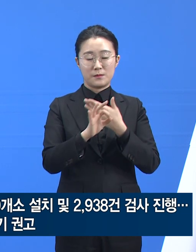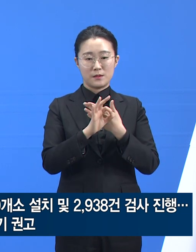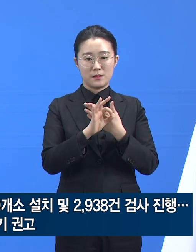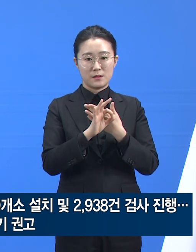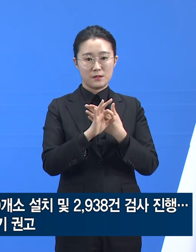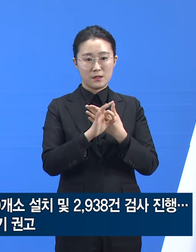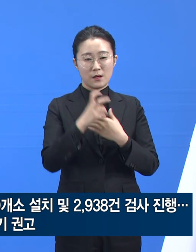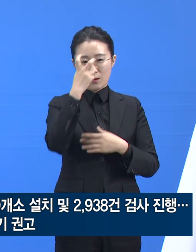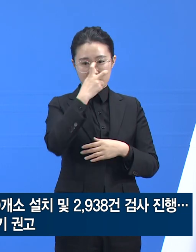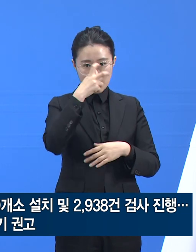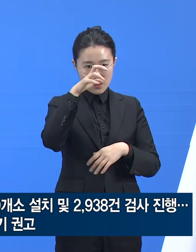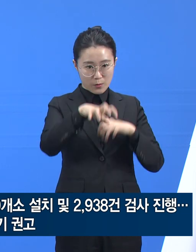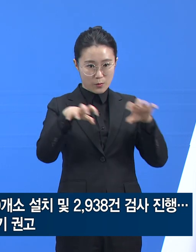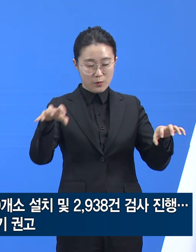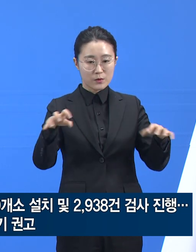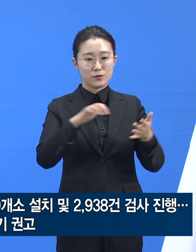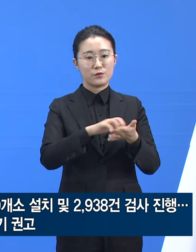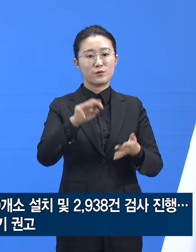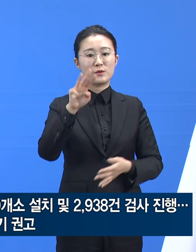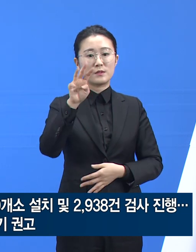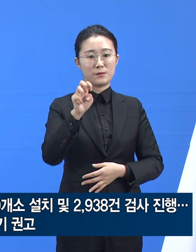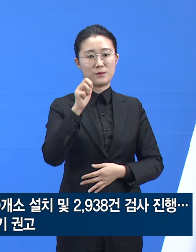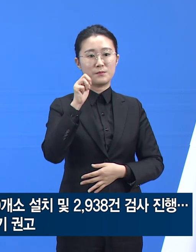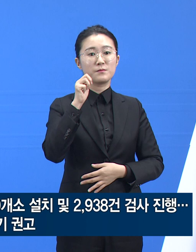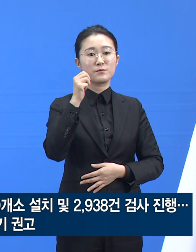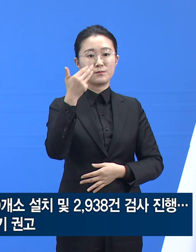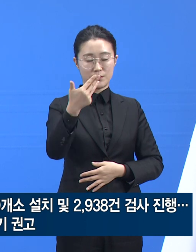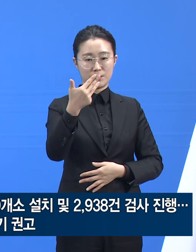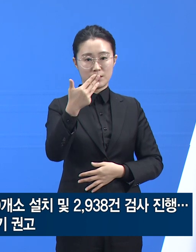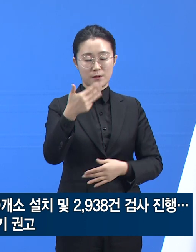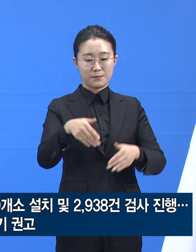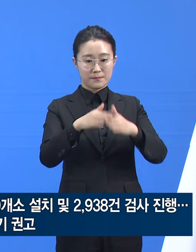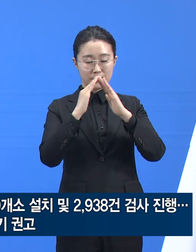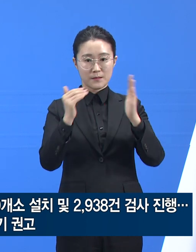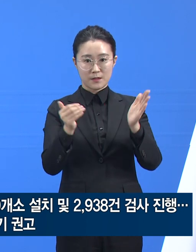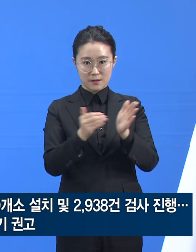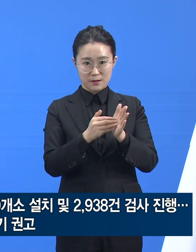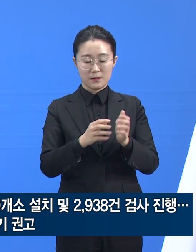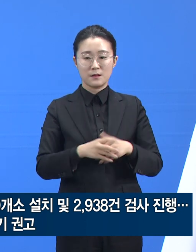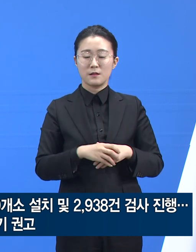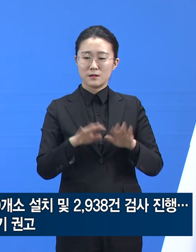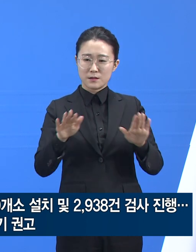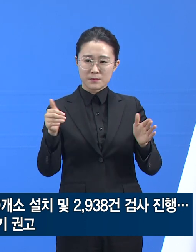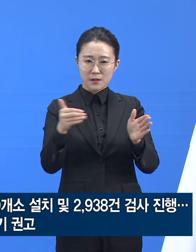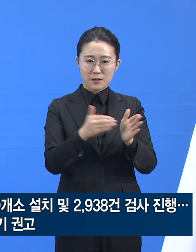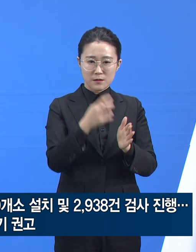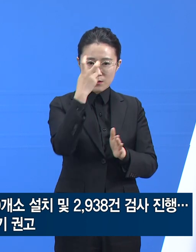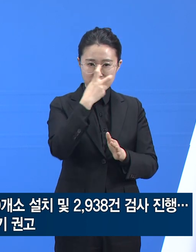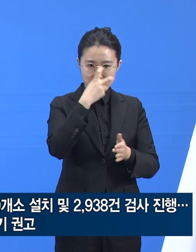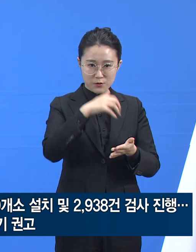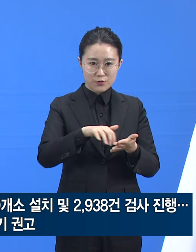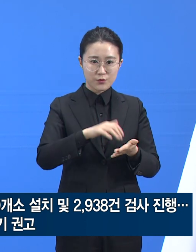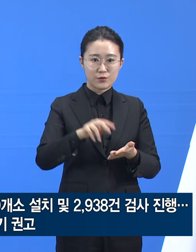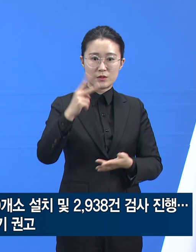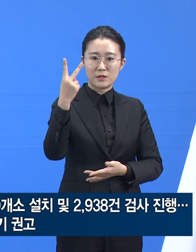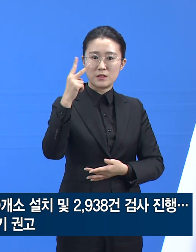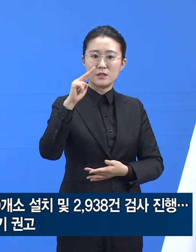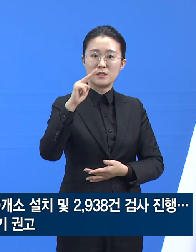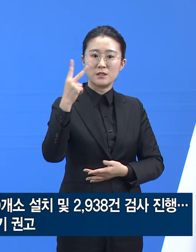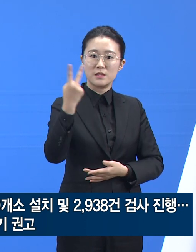설치되었고 진행한 검사 건수는 2,938건이며 이 중 확진 판정을 받은 사람은 아직 없습니다.